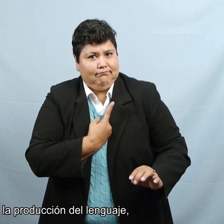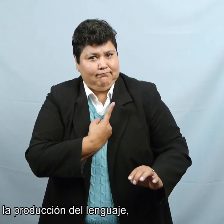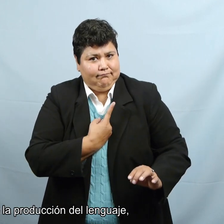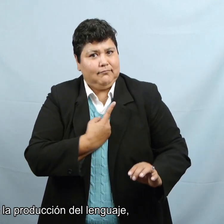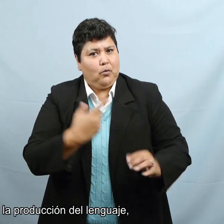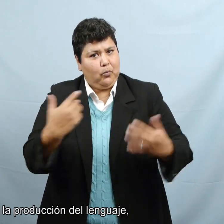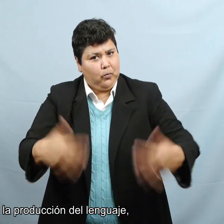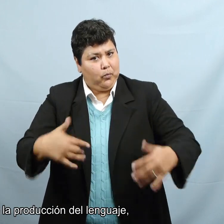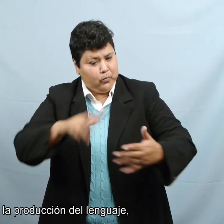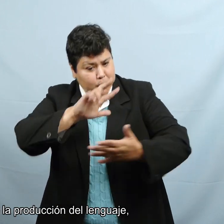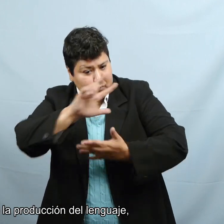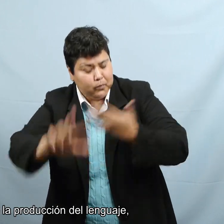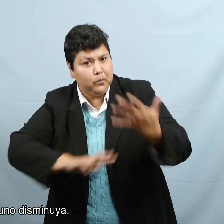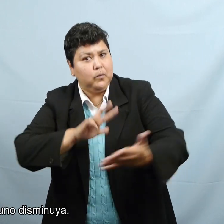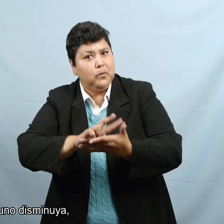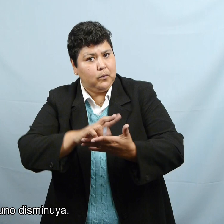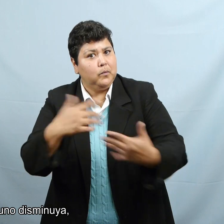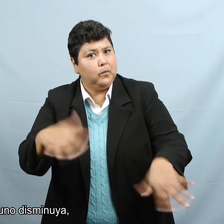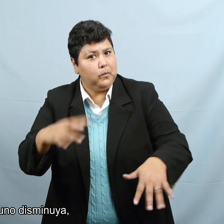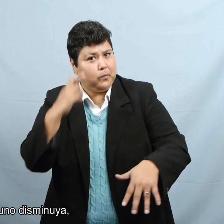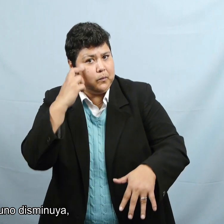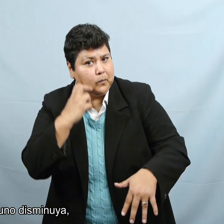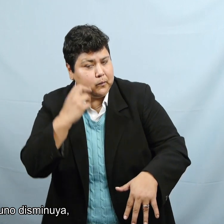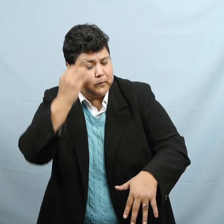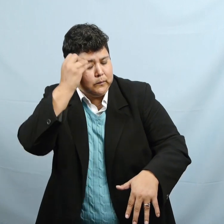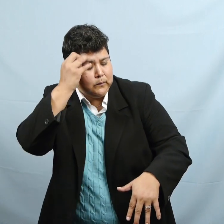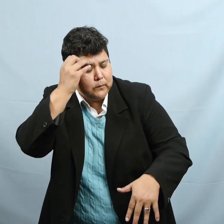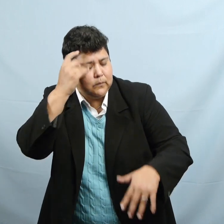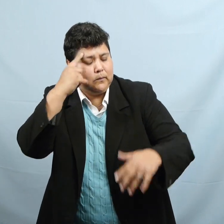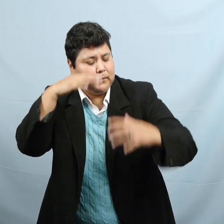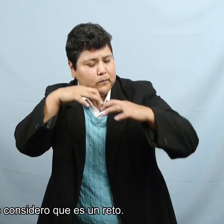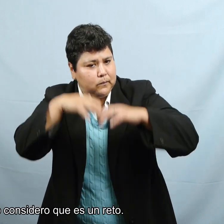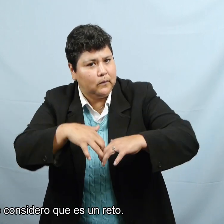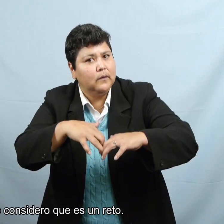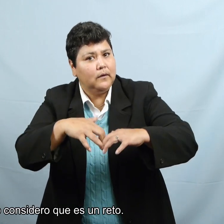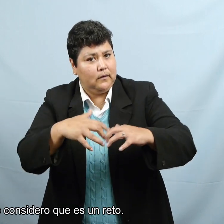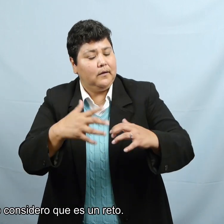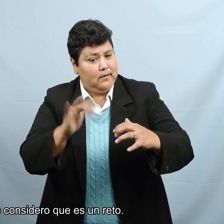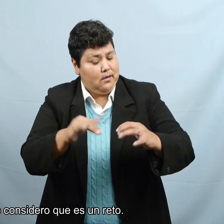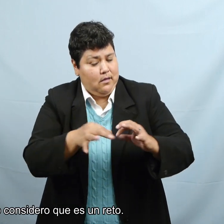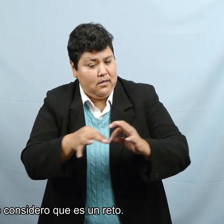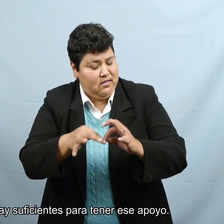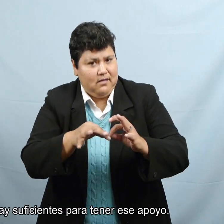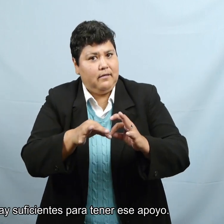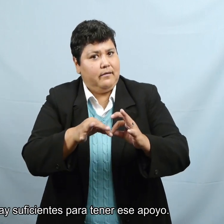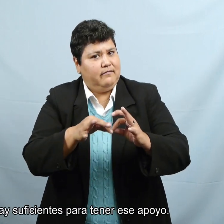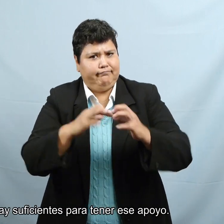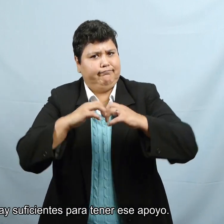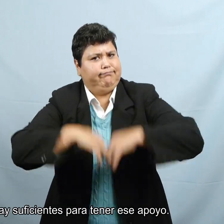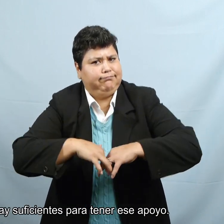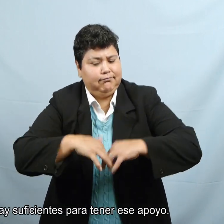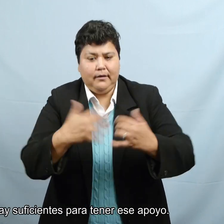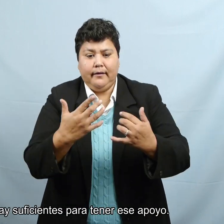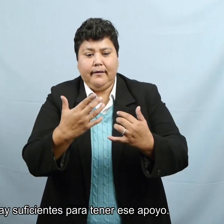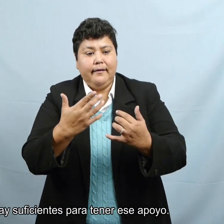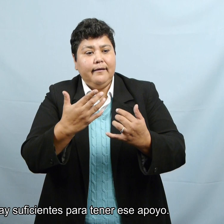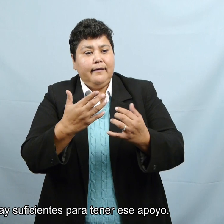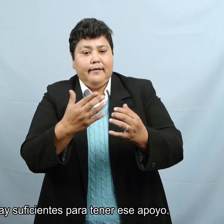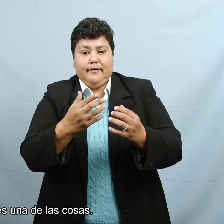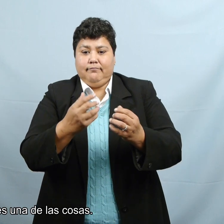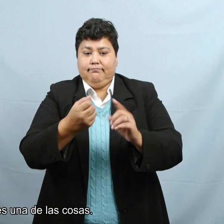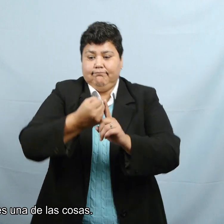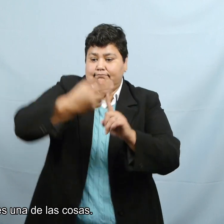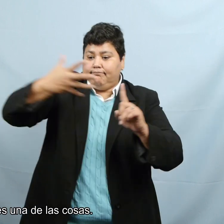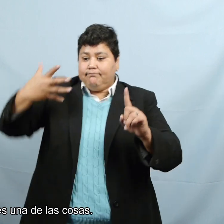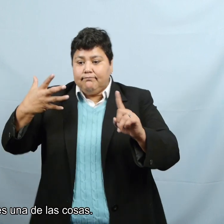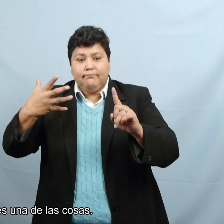del lenguaje uno disminuya. Y eso yo considero que es un reto. El hecho de que no hay suficientes para tener ese apoyo.